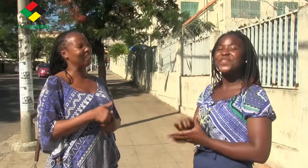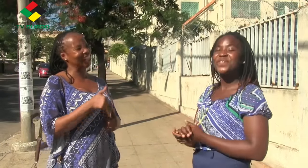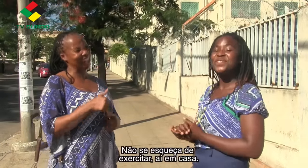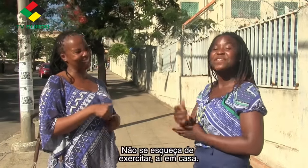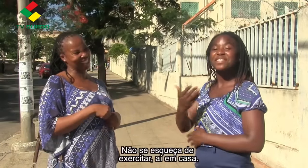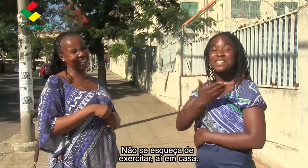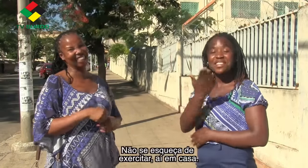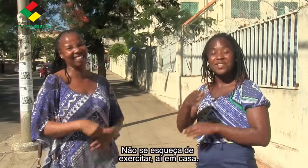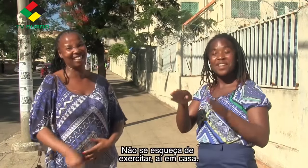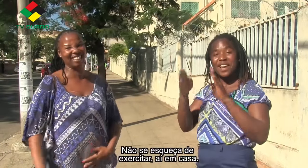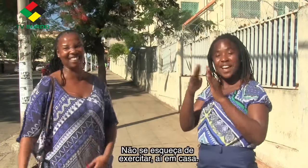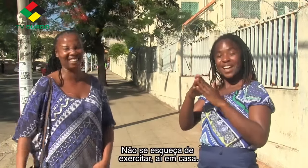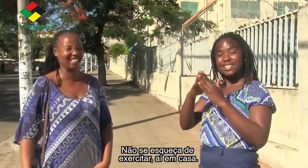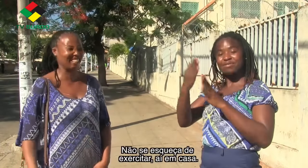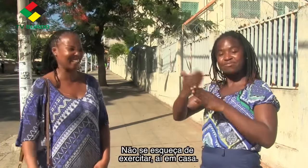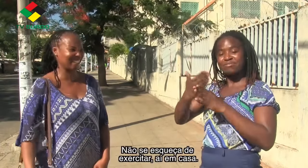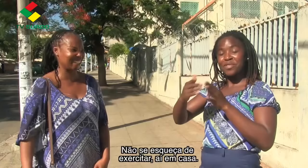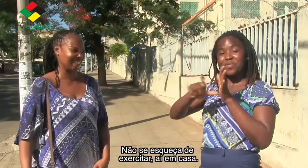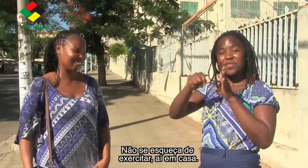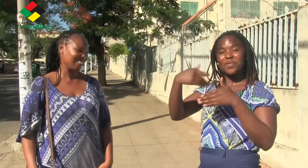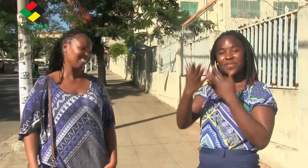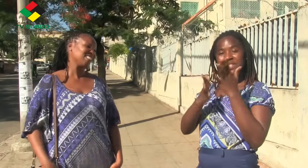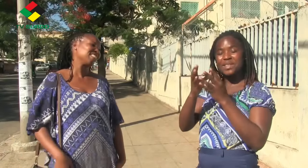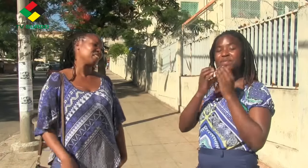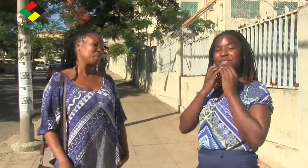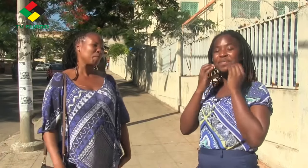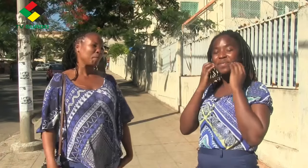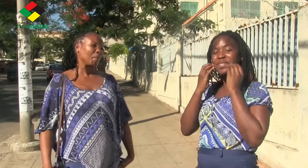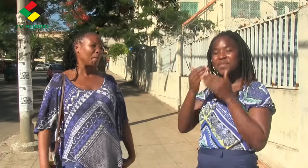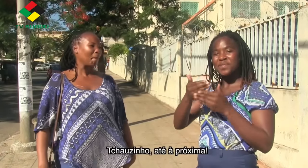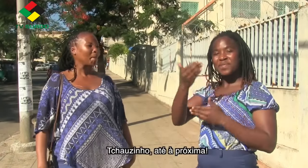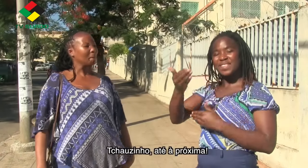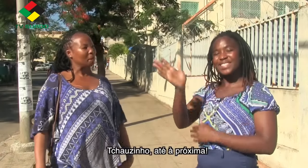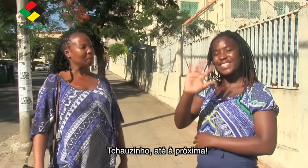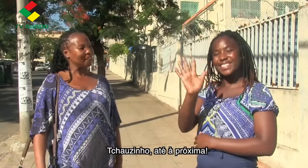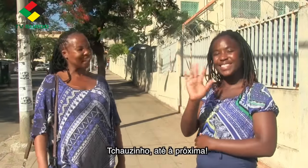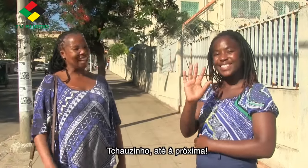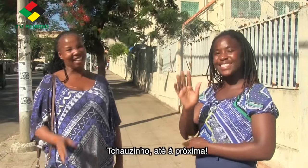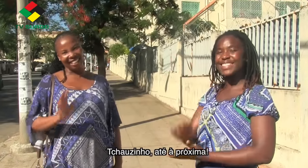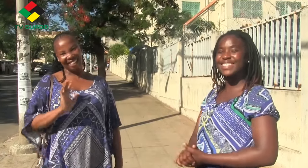Não se esqueça de exercitar aí em casa. Tchauzinho. Até a próxima.